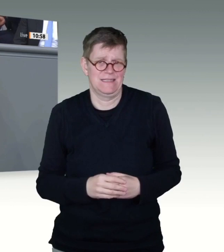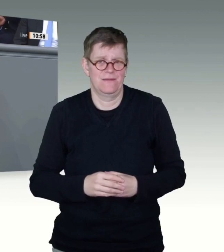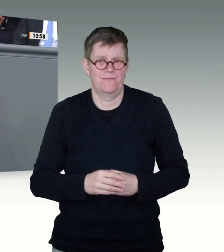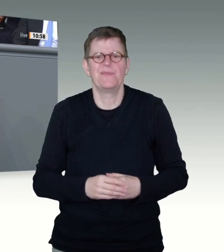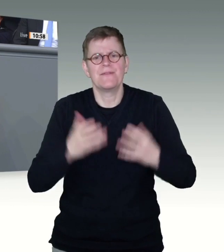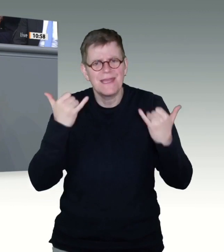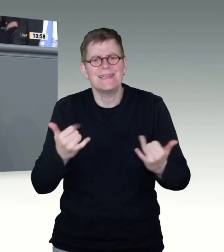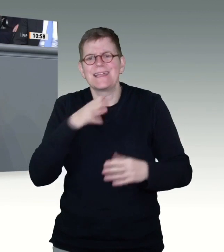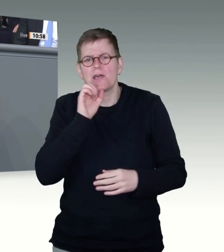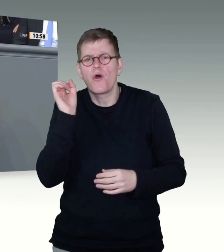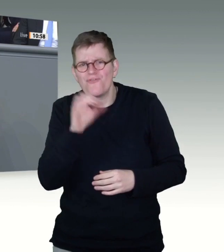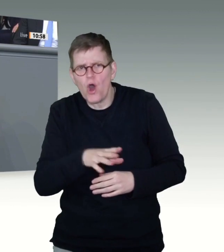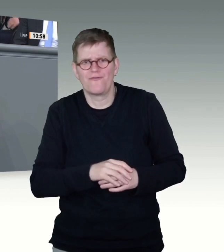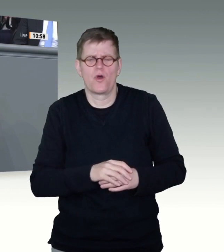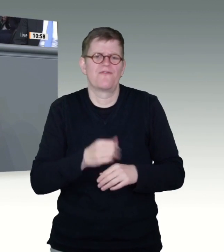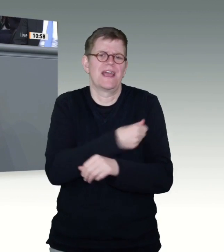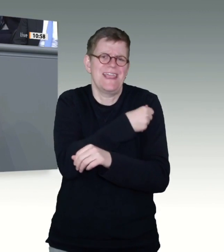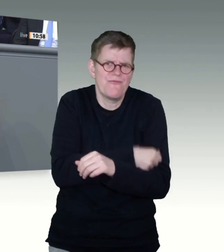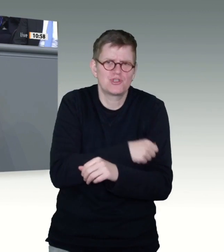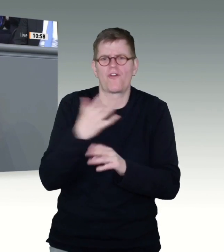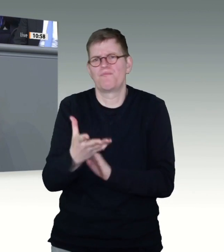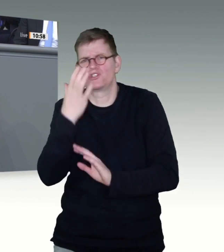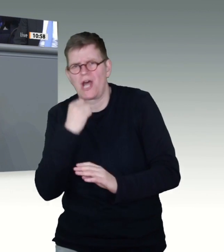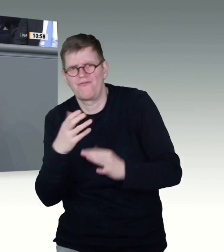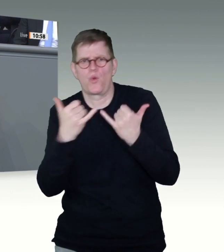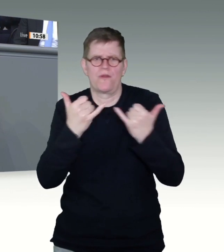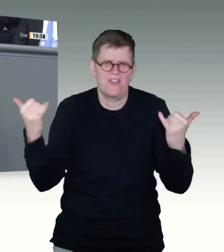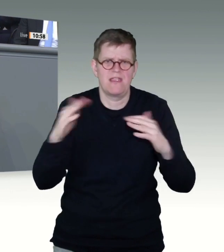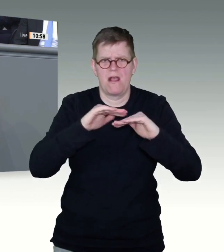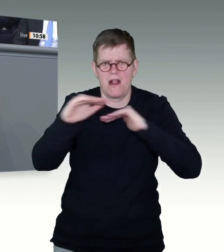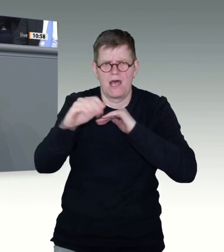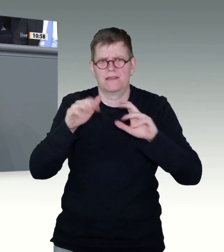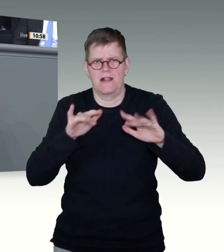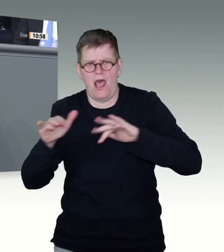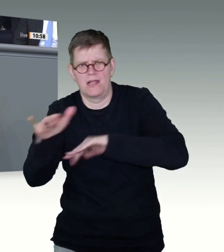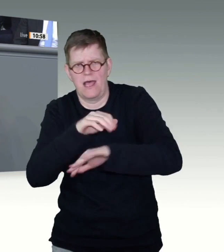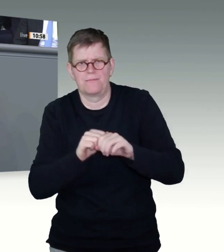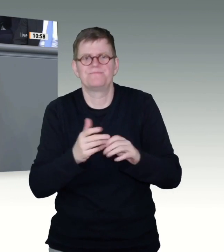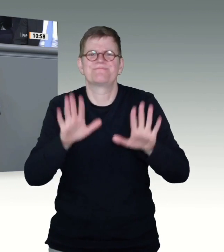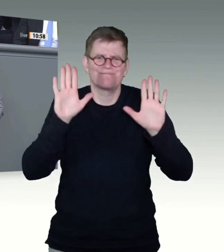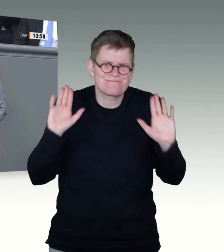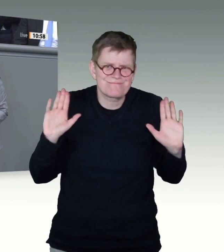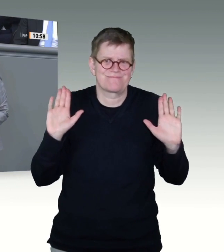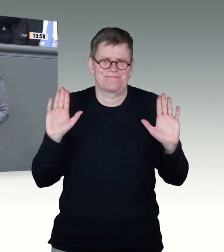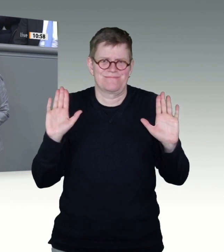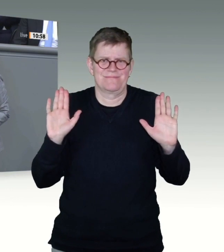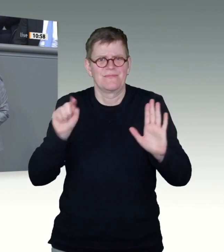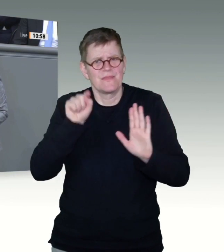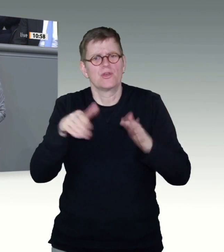Schleswig-Holstein. Herr Henke hat dort ausführlich darauf hingewiesen. Ich will das schon aber deshalb nicht machen, weil wir nur gemeinsam